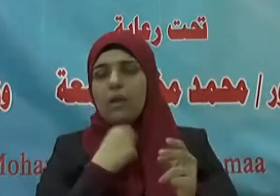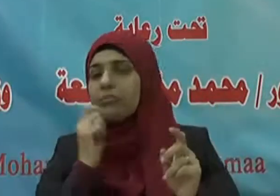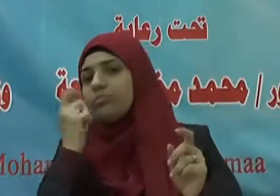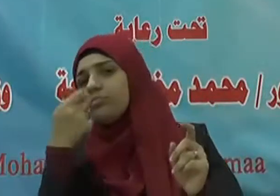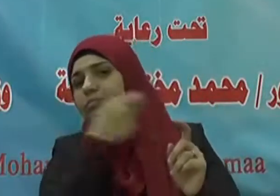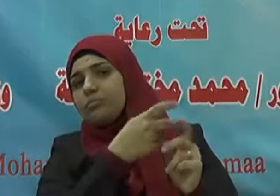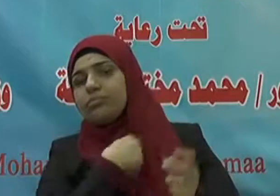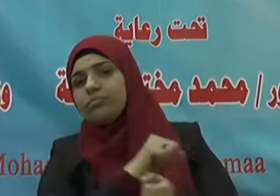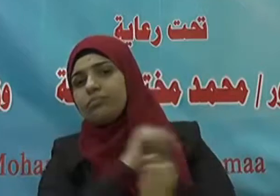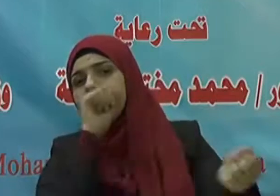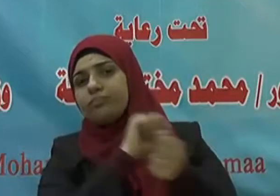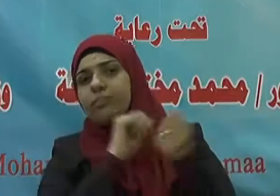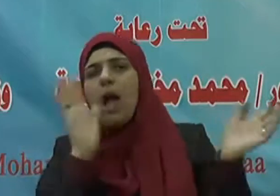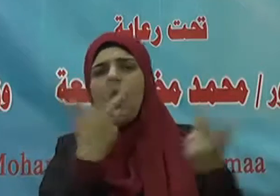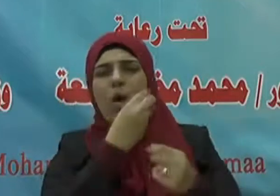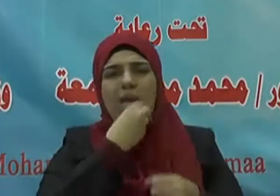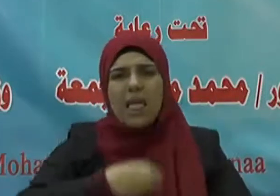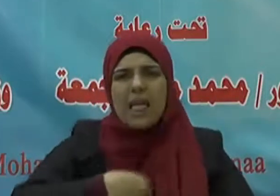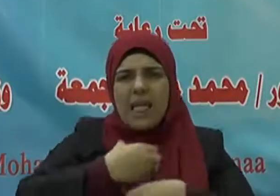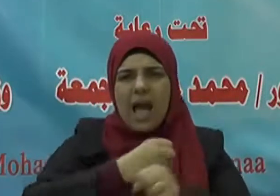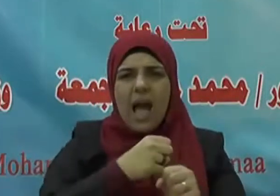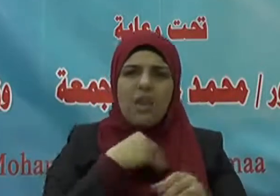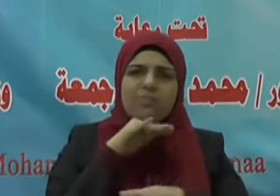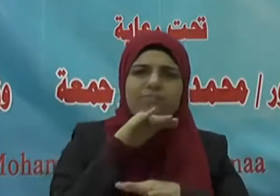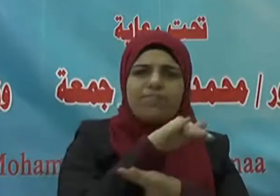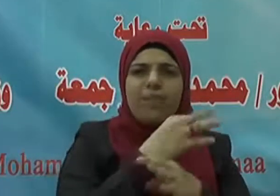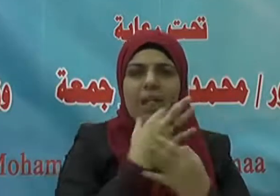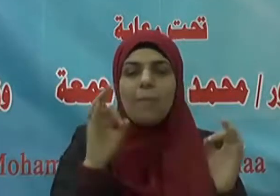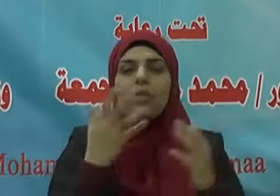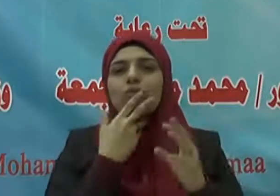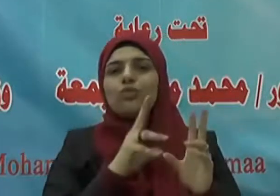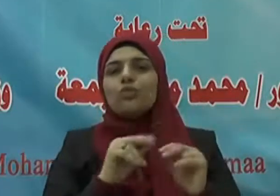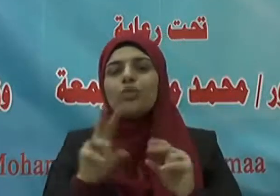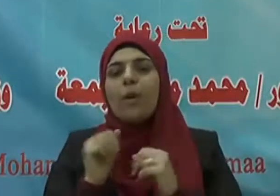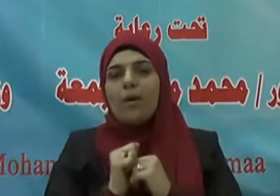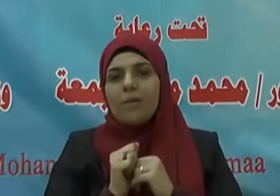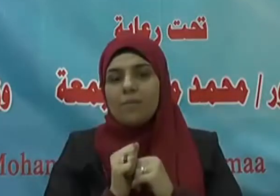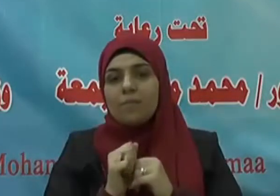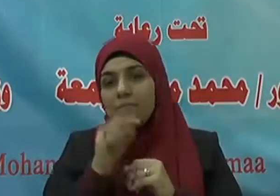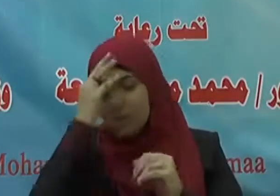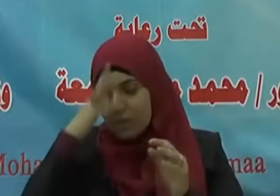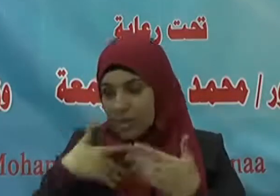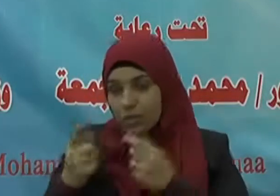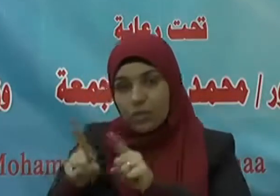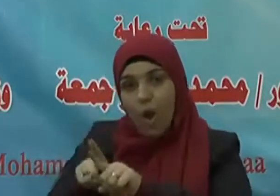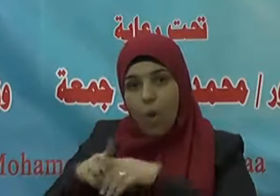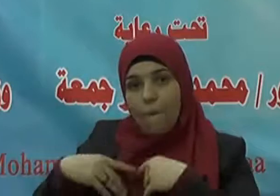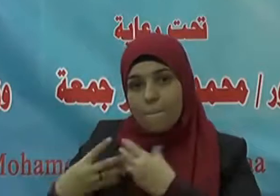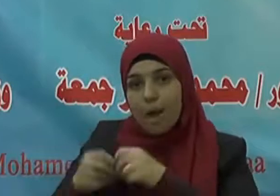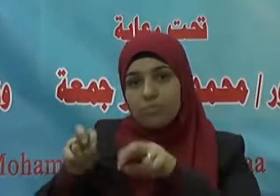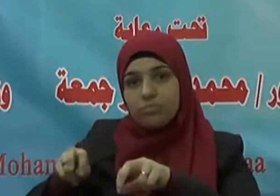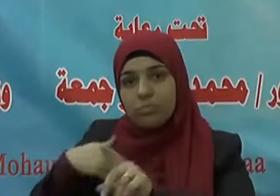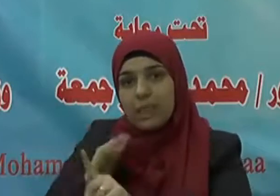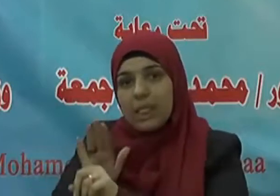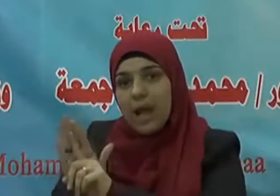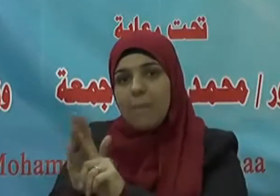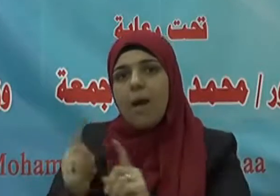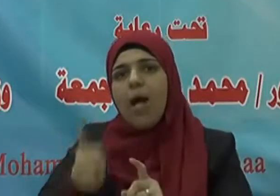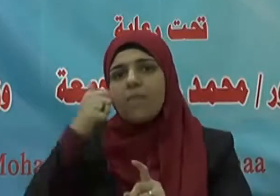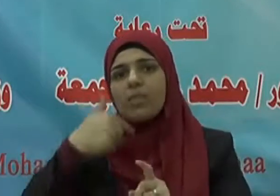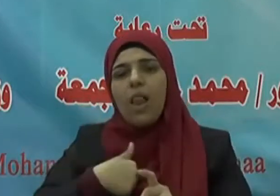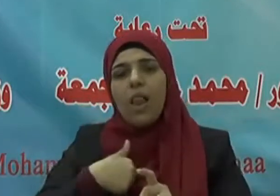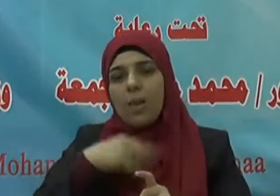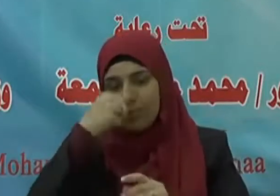دينا أو تطرد عنه جوعة ولأن أمشي مع أخي لي في حاجة أحب